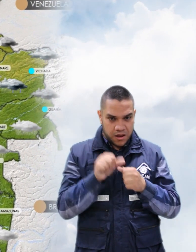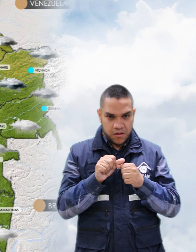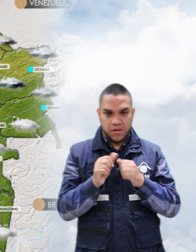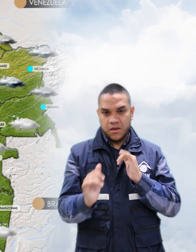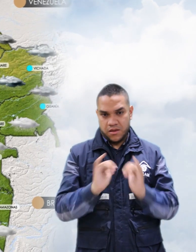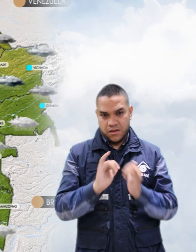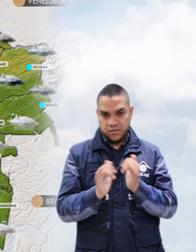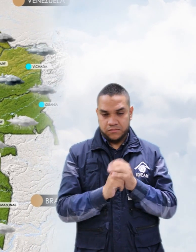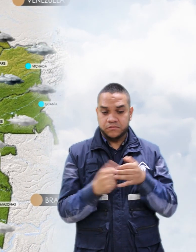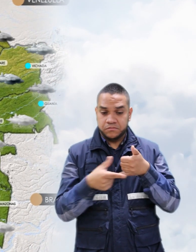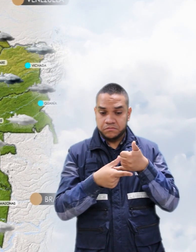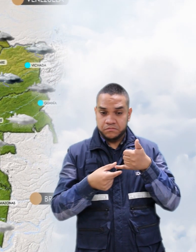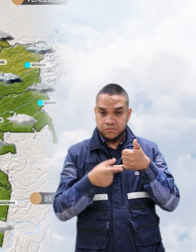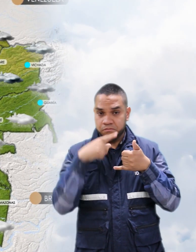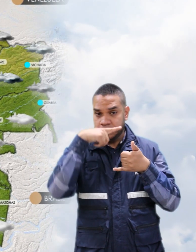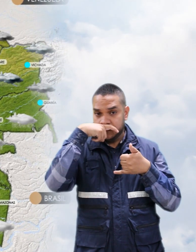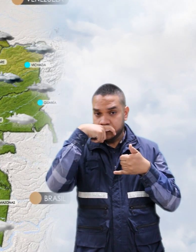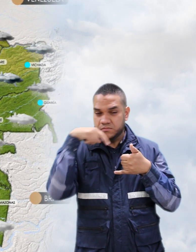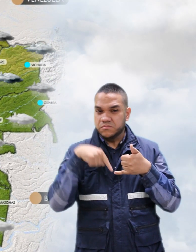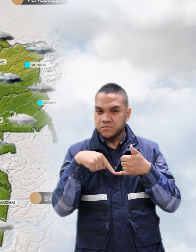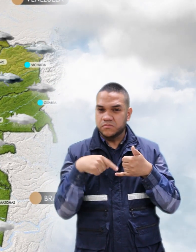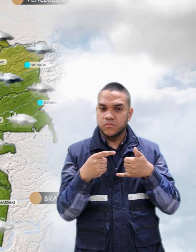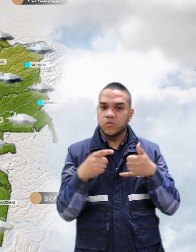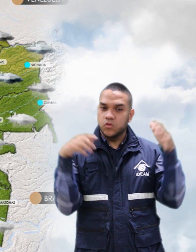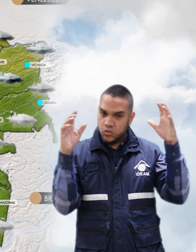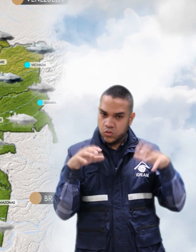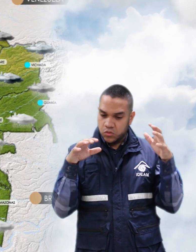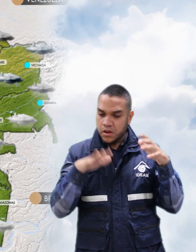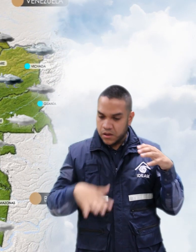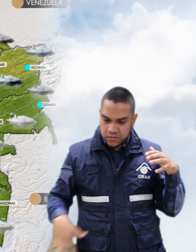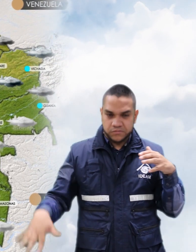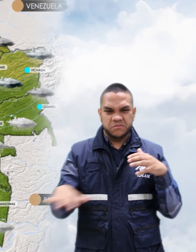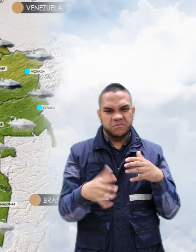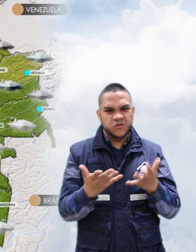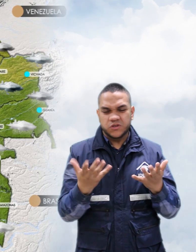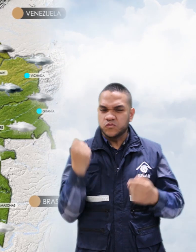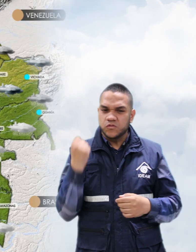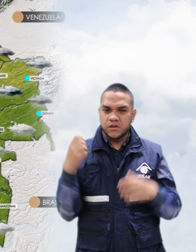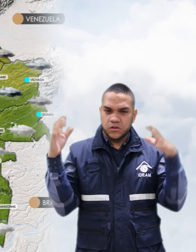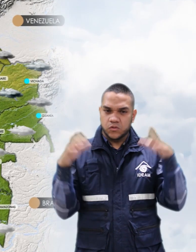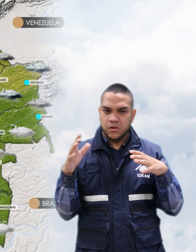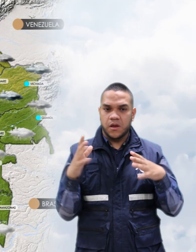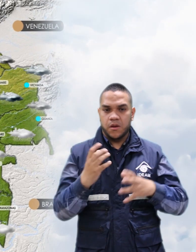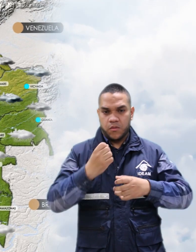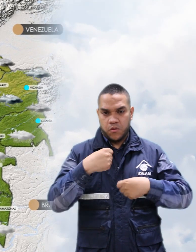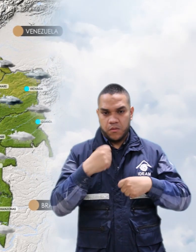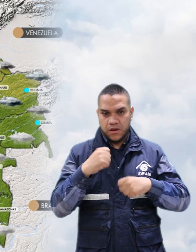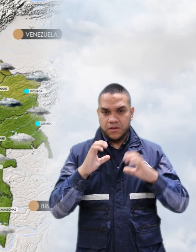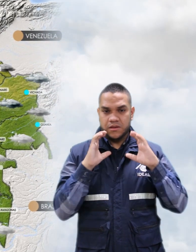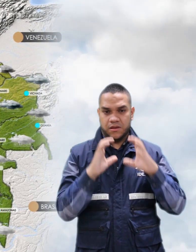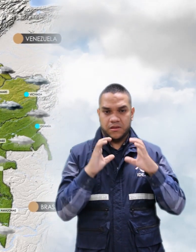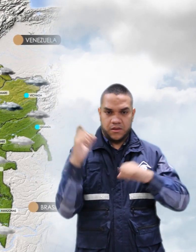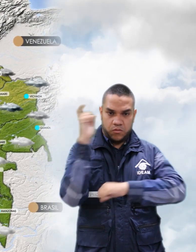En la Amazonía, igualmente, lluvias generalizadas, las más significativas en Baupés, Caquetá, Putumayo